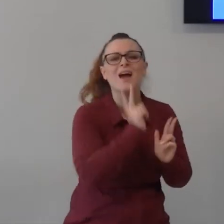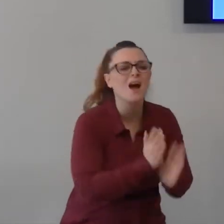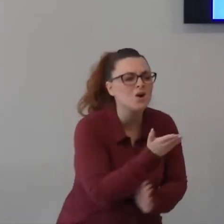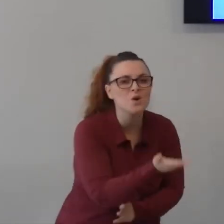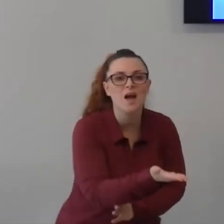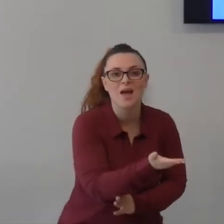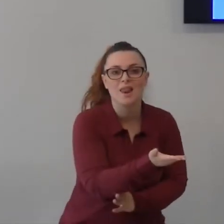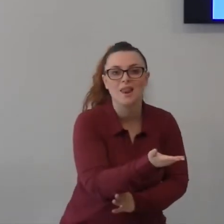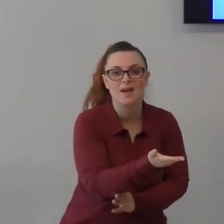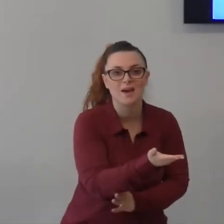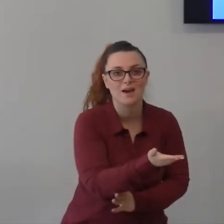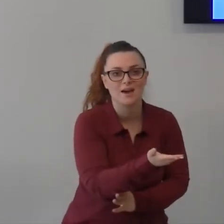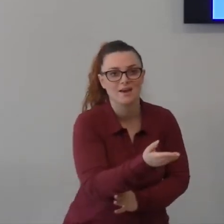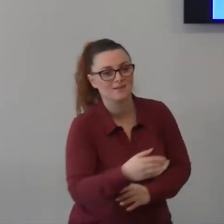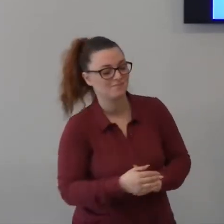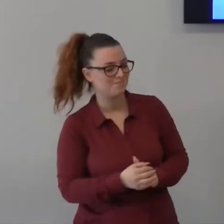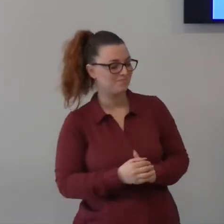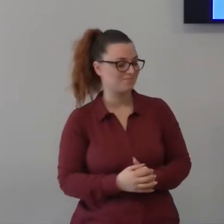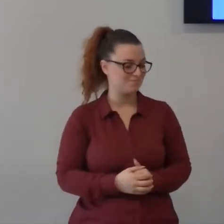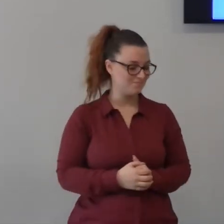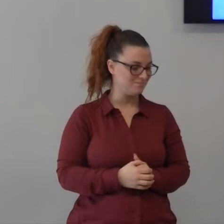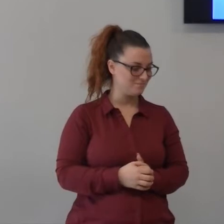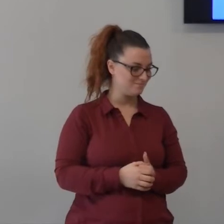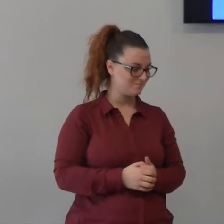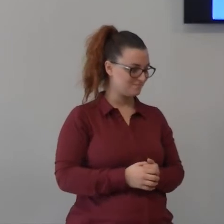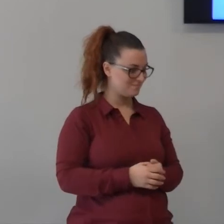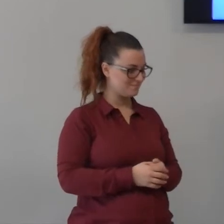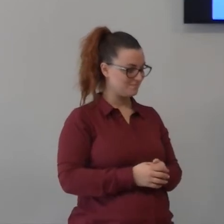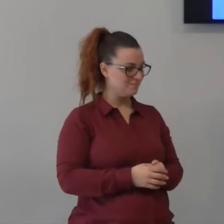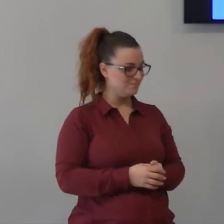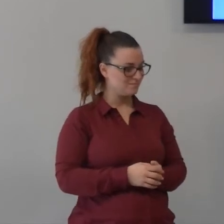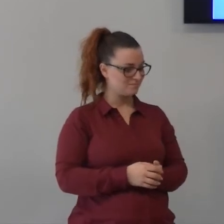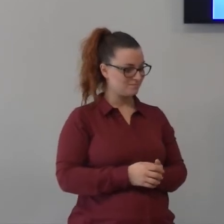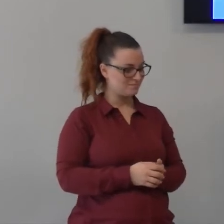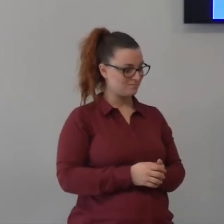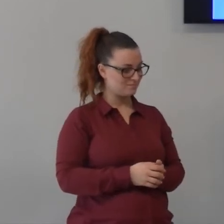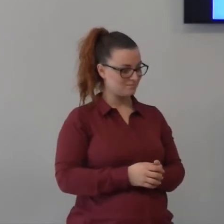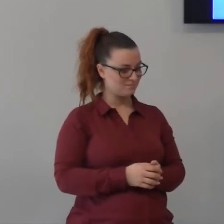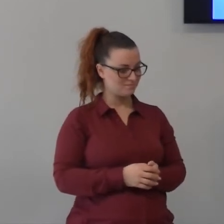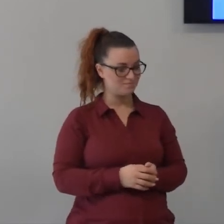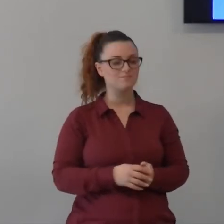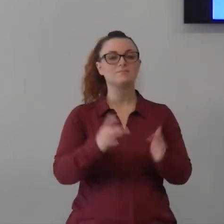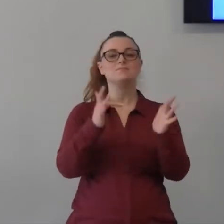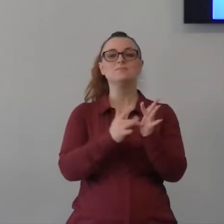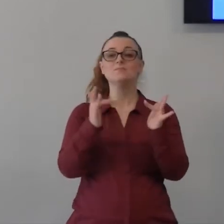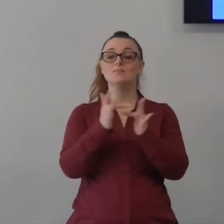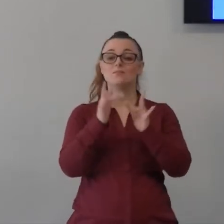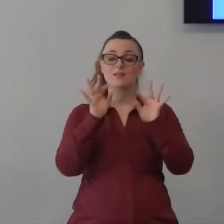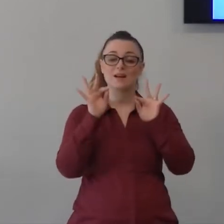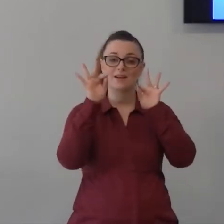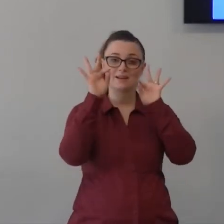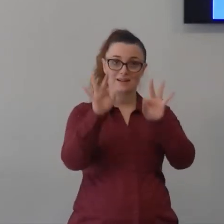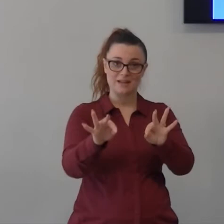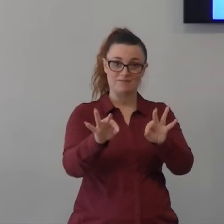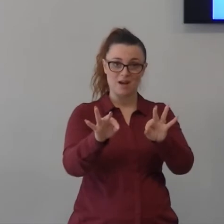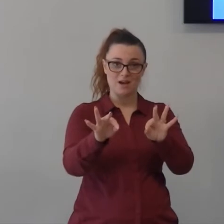ho detto sembra quasi che mi stia smettendo perché ho detto che quando Gesù viene quando Gesù arriva lo vedi